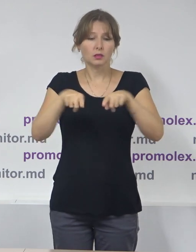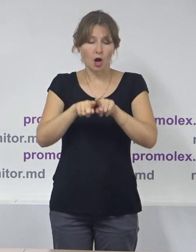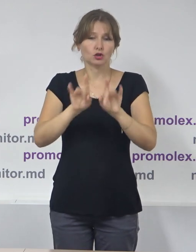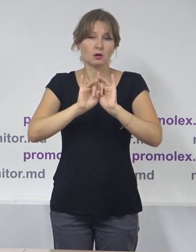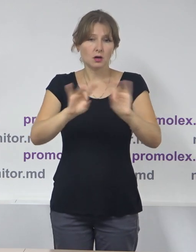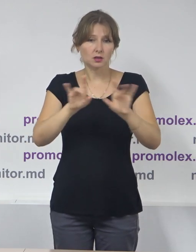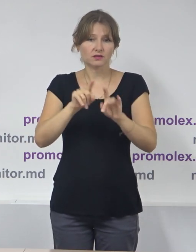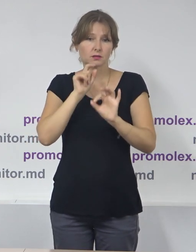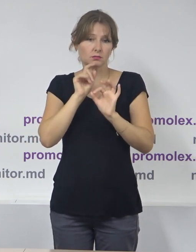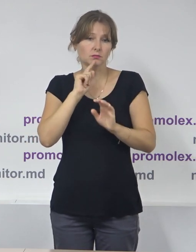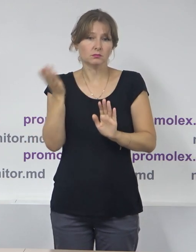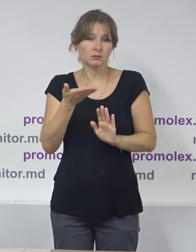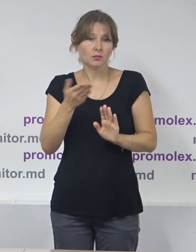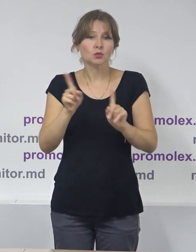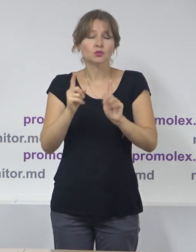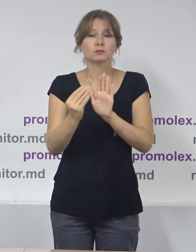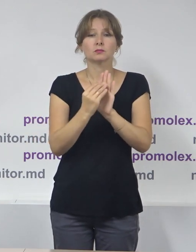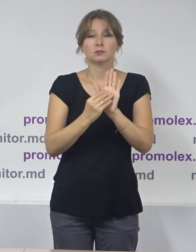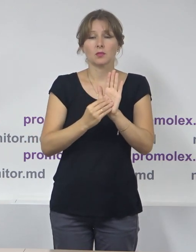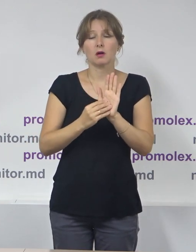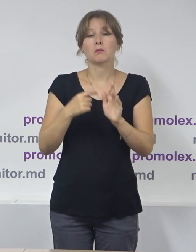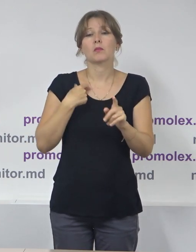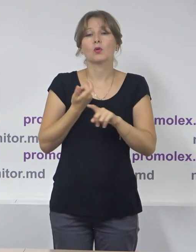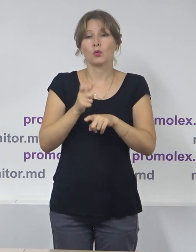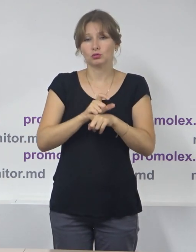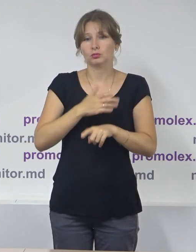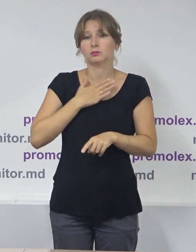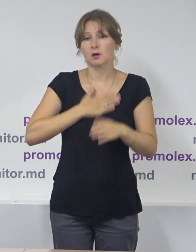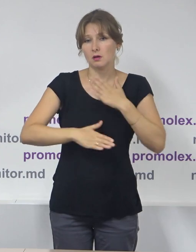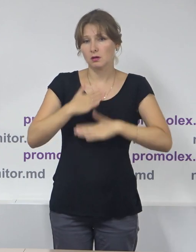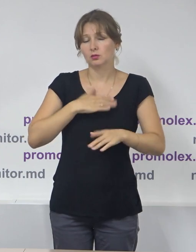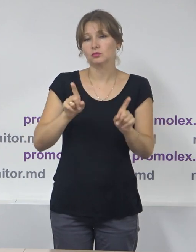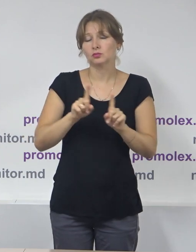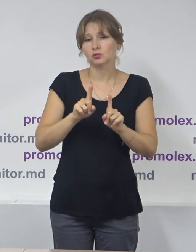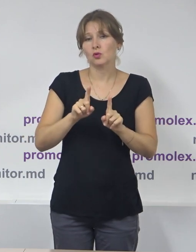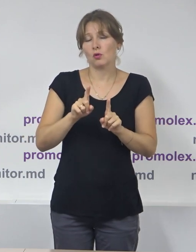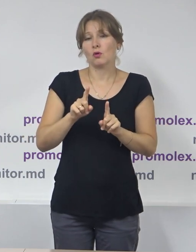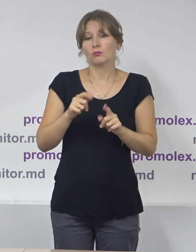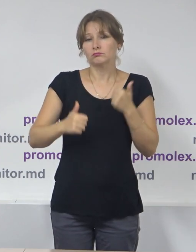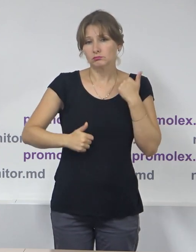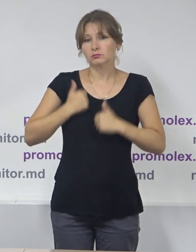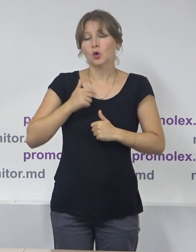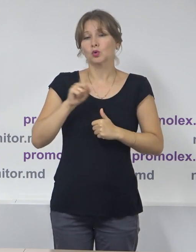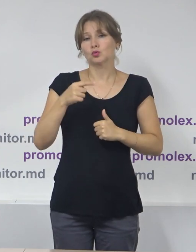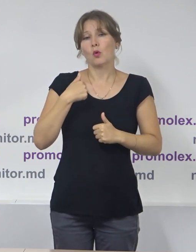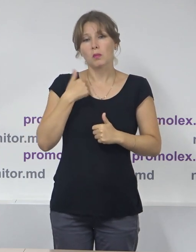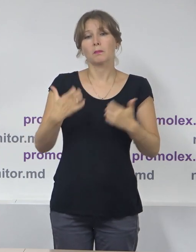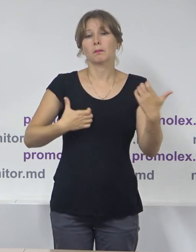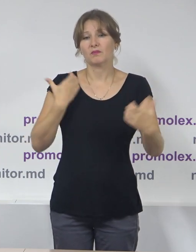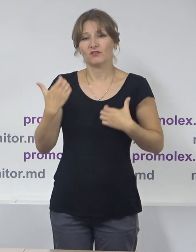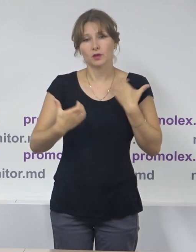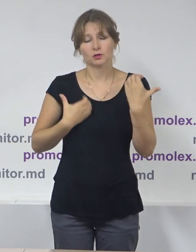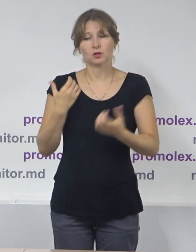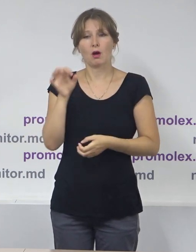De aceea suntem optimiști în sensul în care ne-am exprimat anterior îngrijorarea